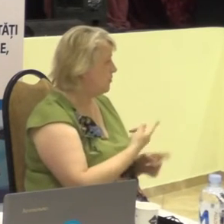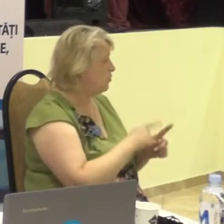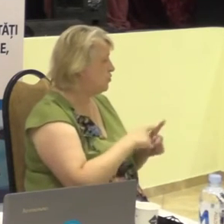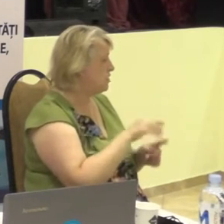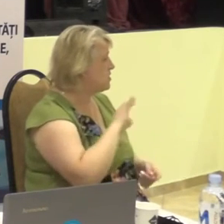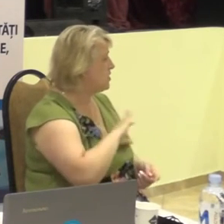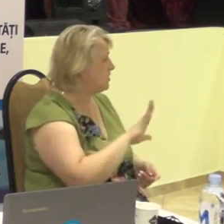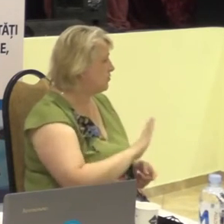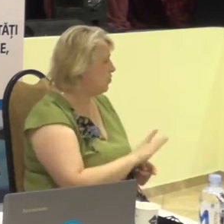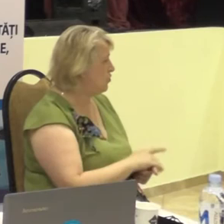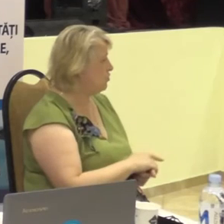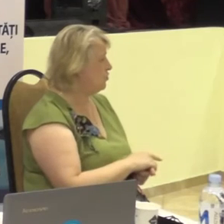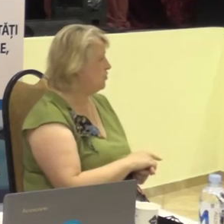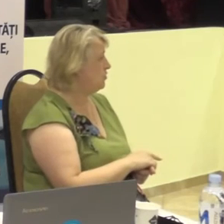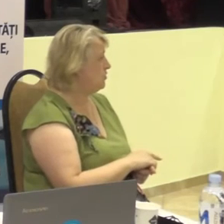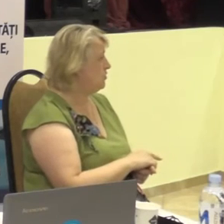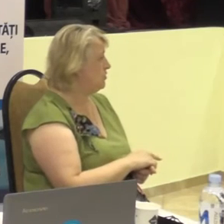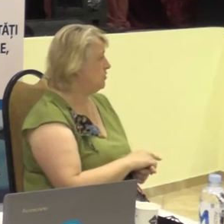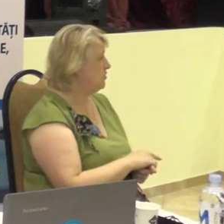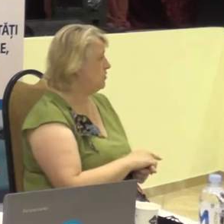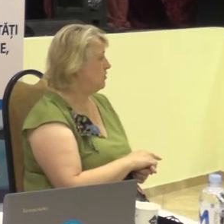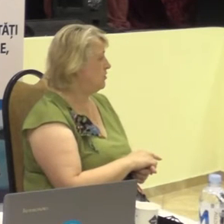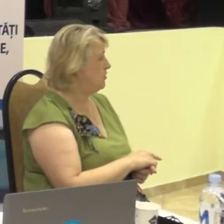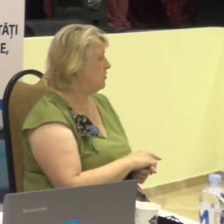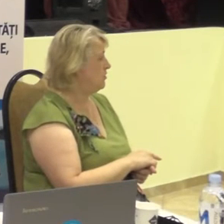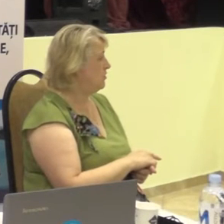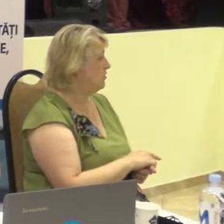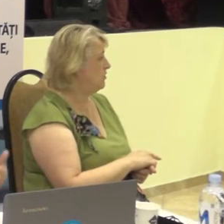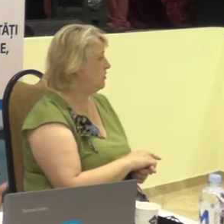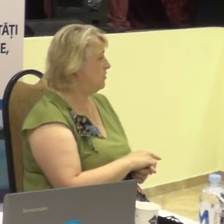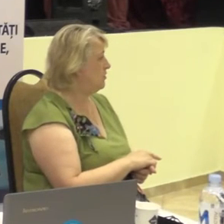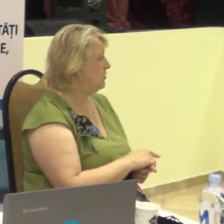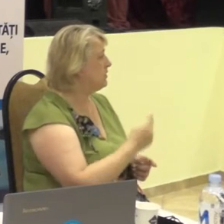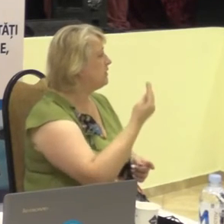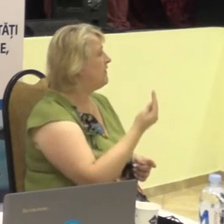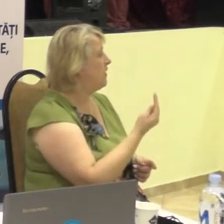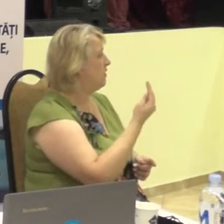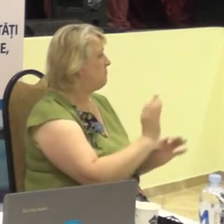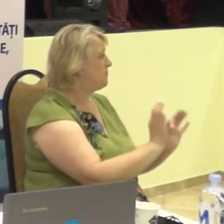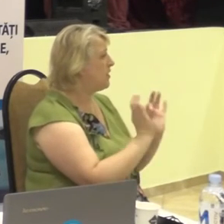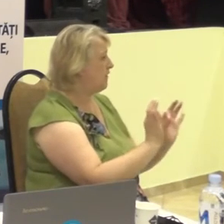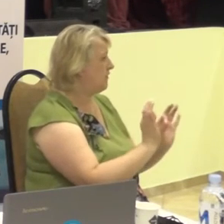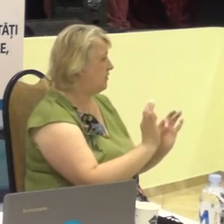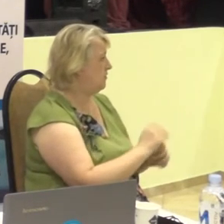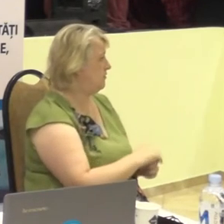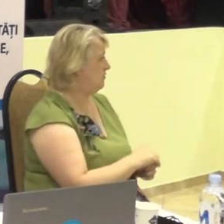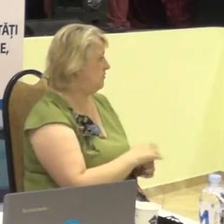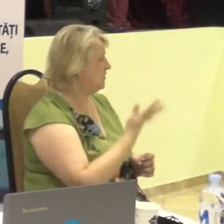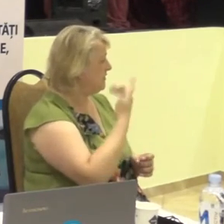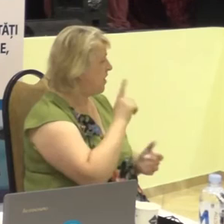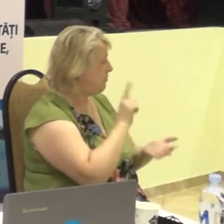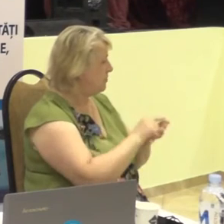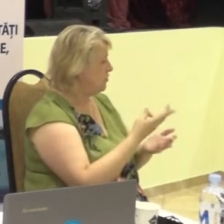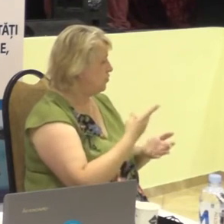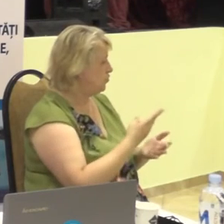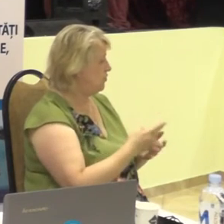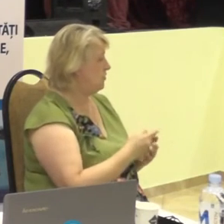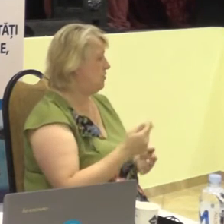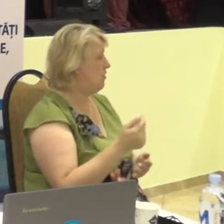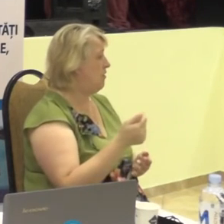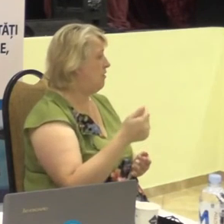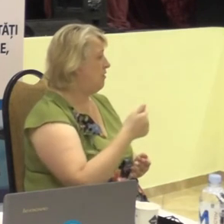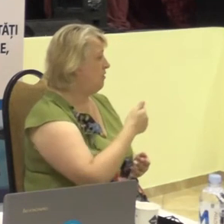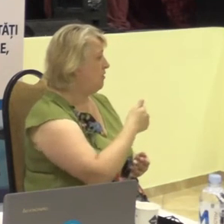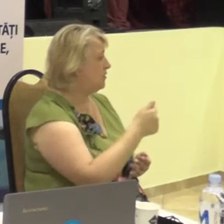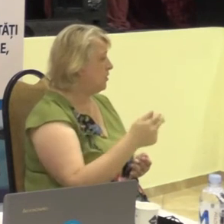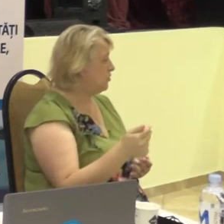folosit culoare, nu este folosit textul